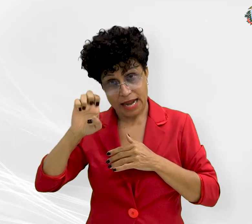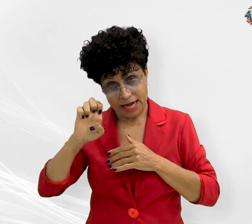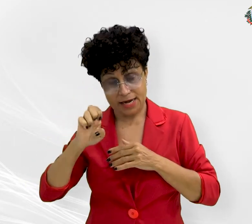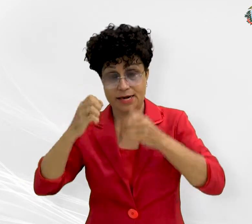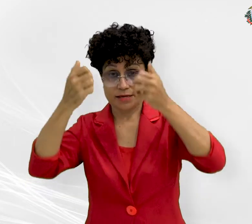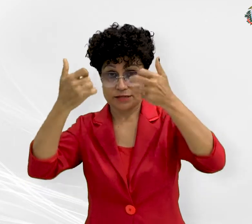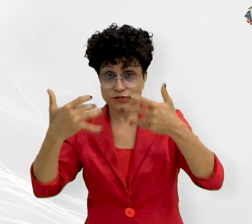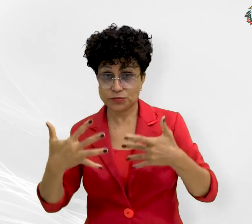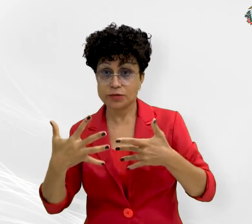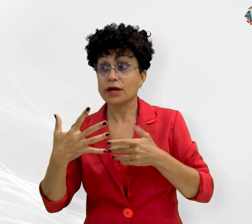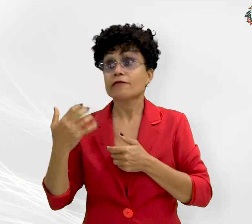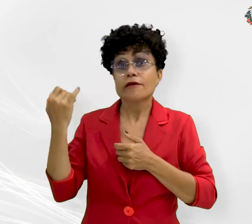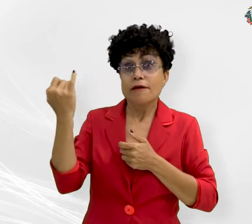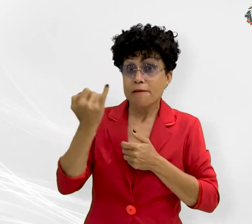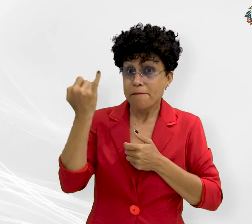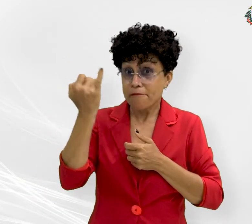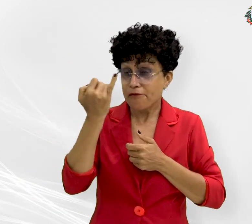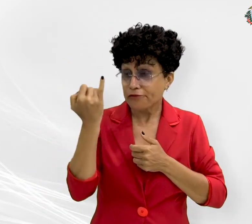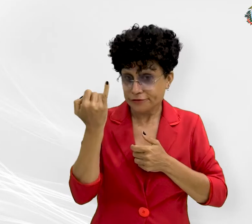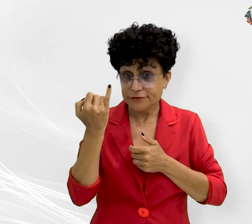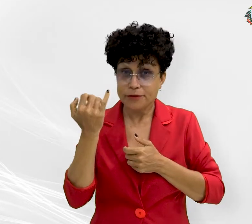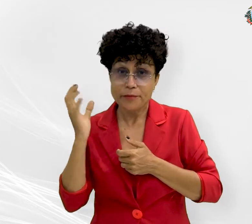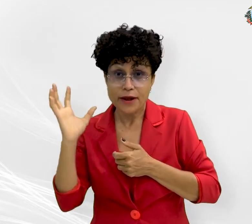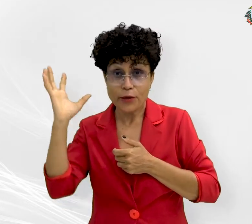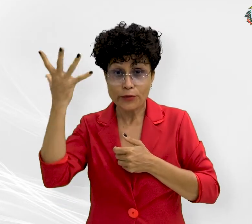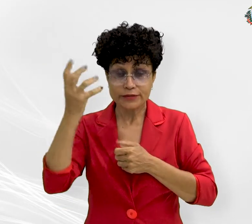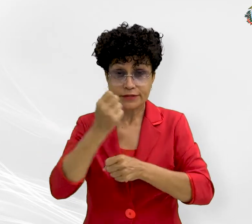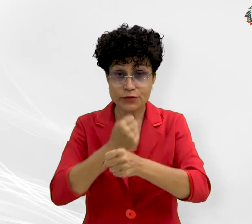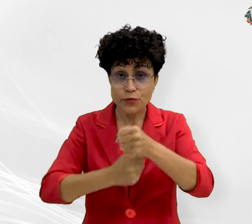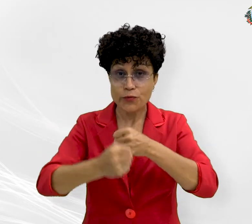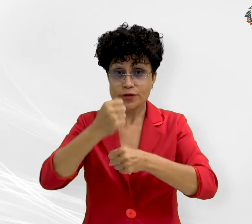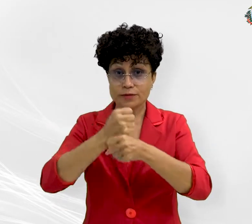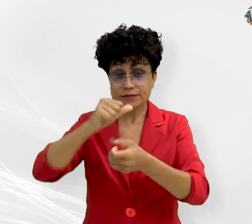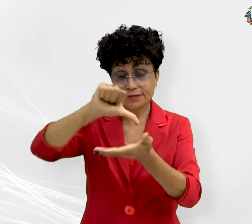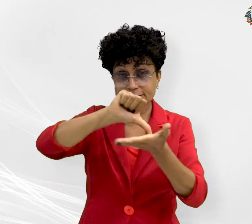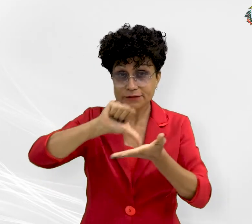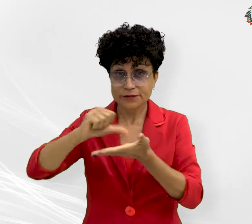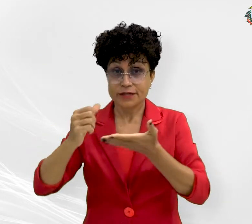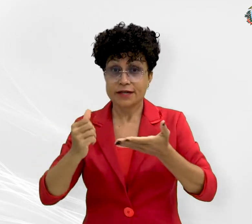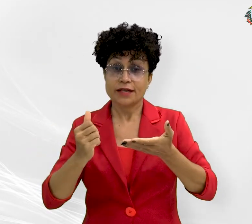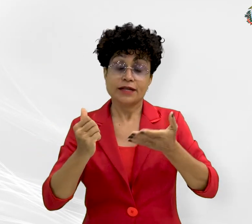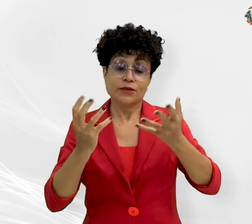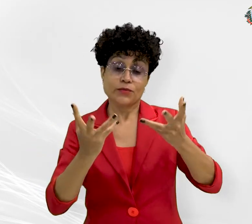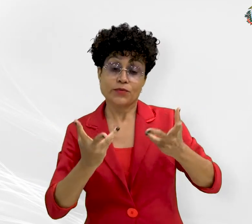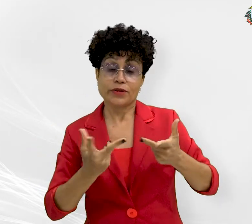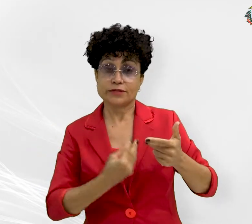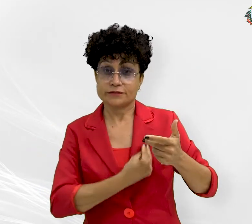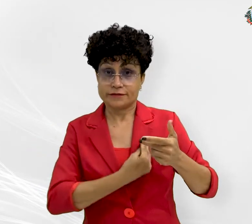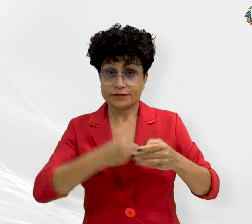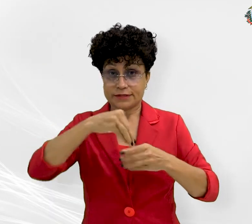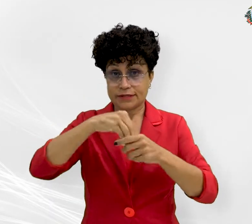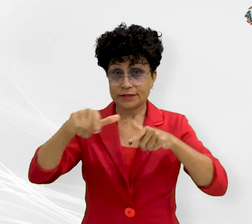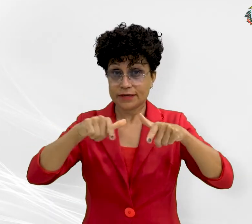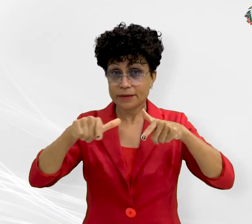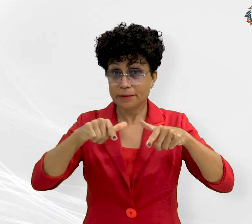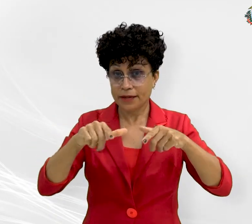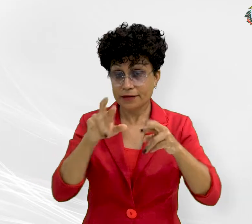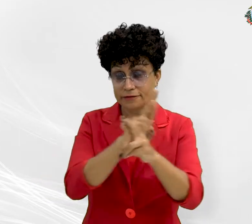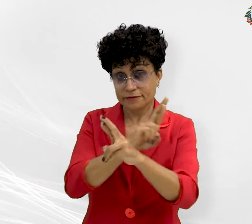Vogel Dutra, foi fundamental para a materialização, no ano passado, do Núcleo de Qualidade de Vida no Trabalho, vinculado à Gerência de